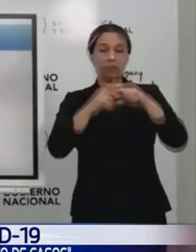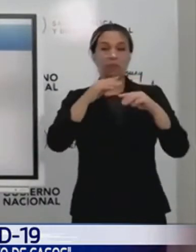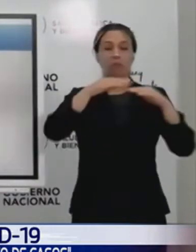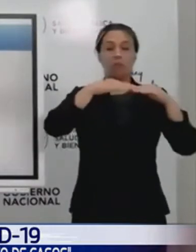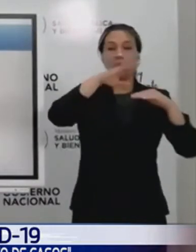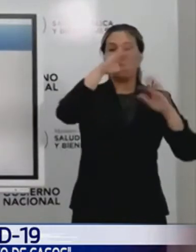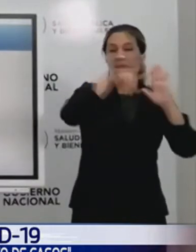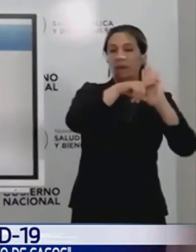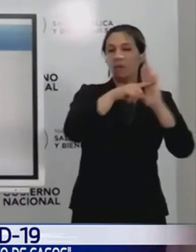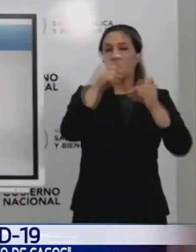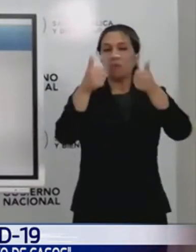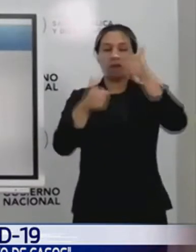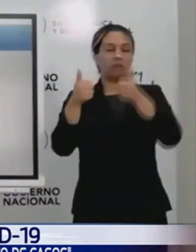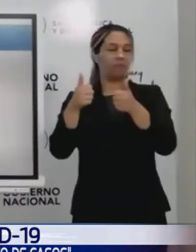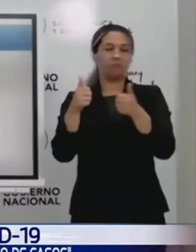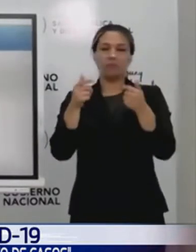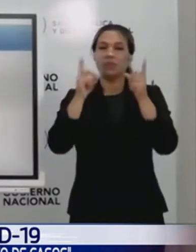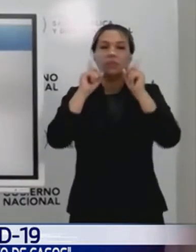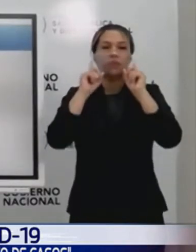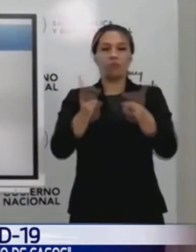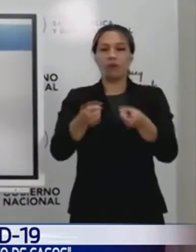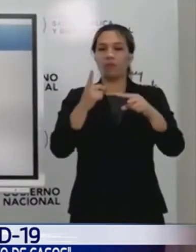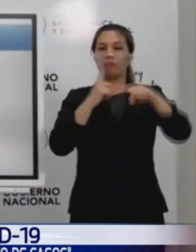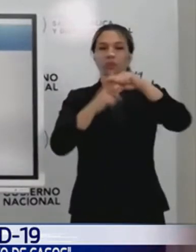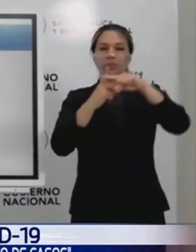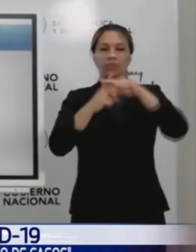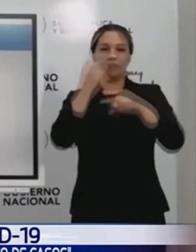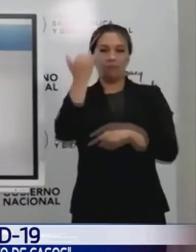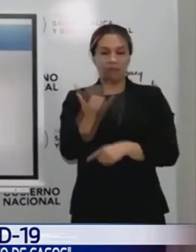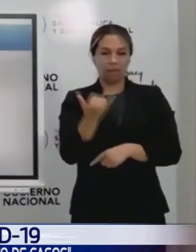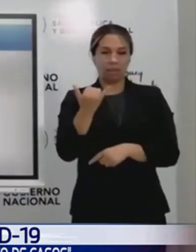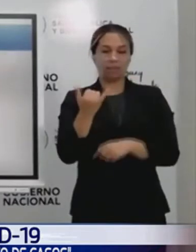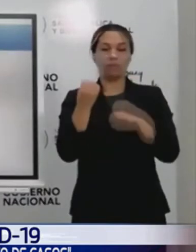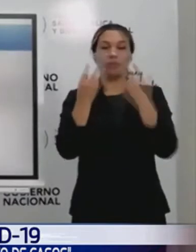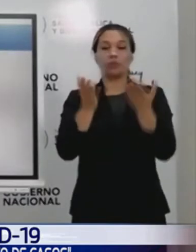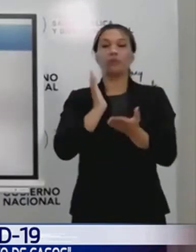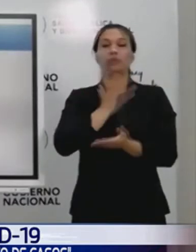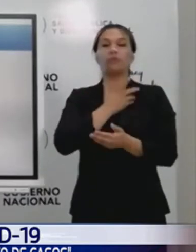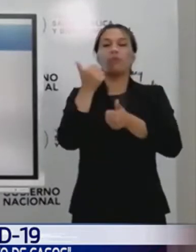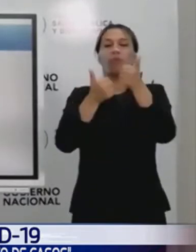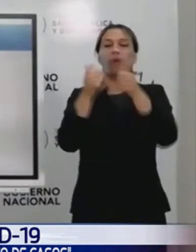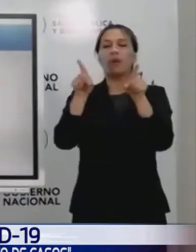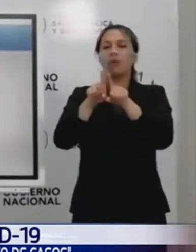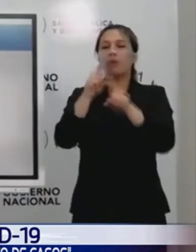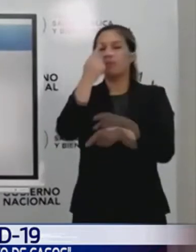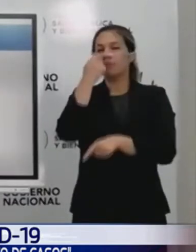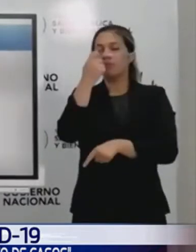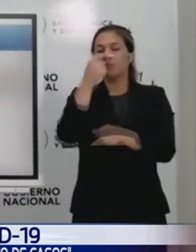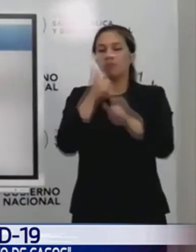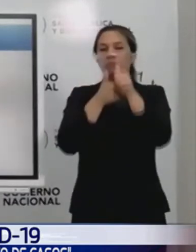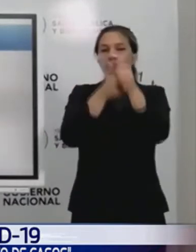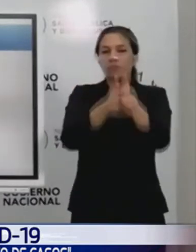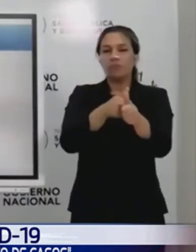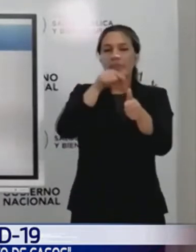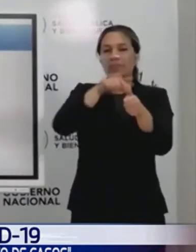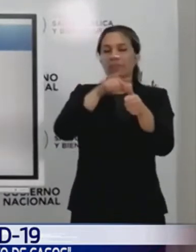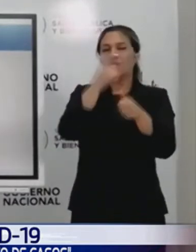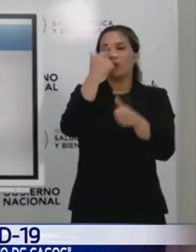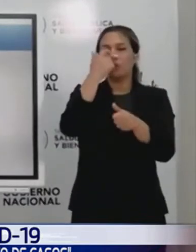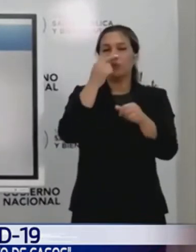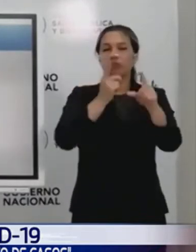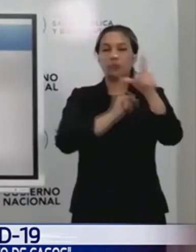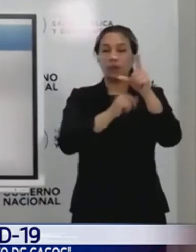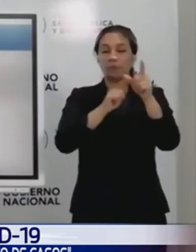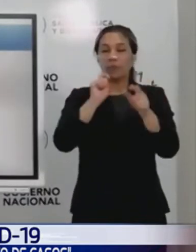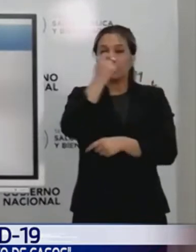screening masivo, sin mucho criterio, no aporta mucho en el control de la epidemia. La epidemia igual sigue su ritmo.